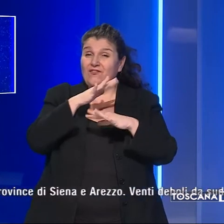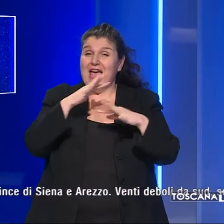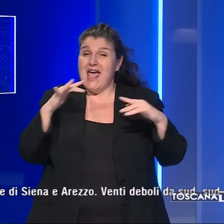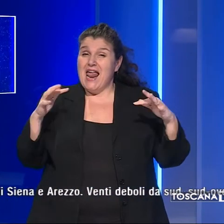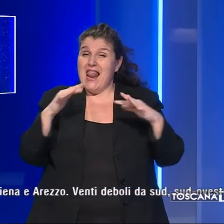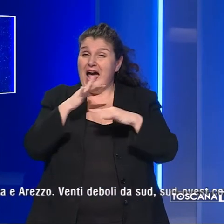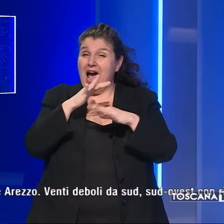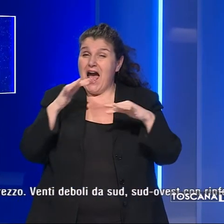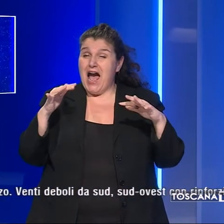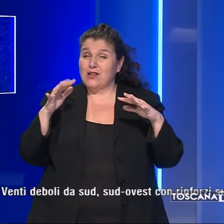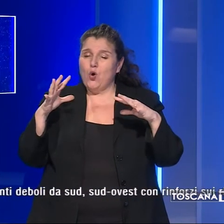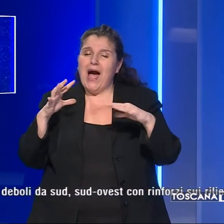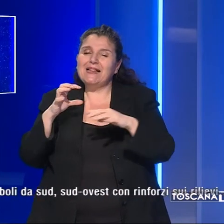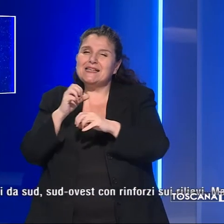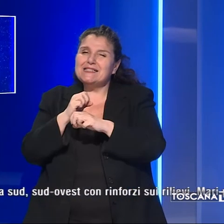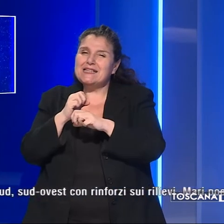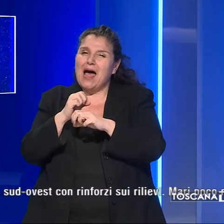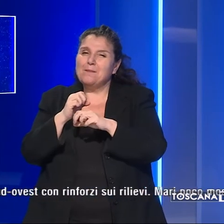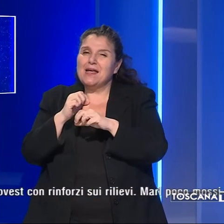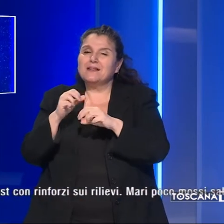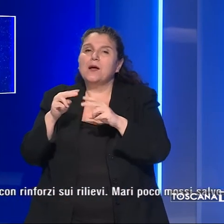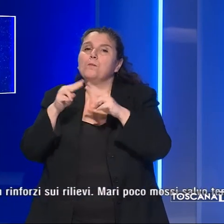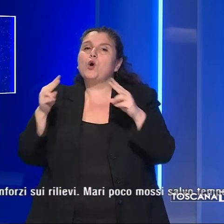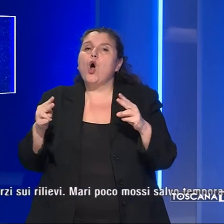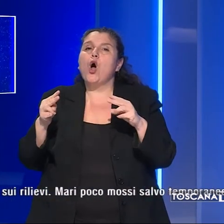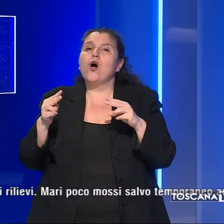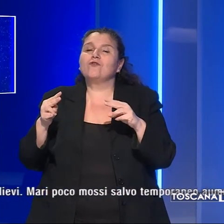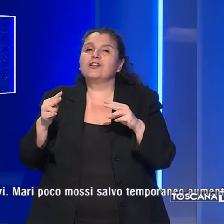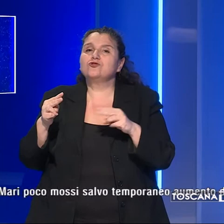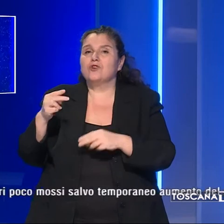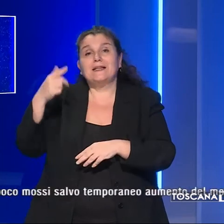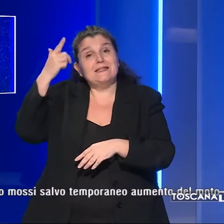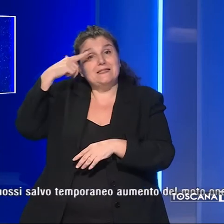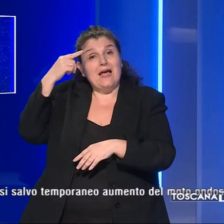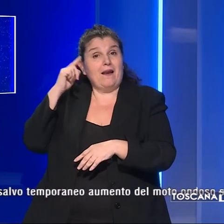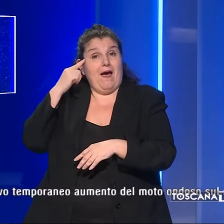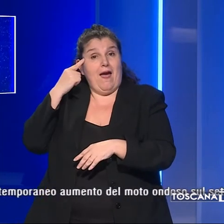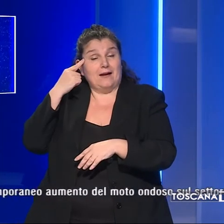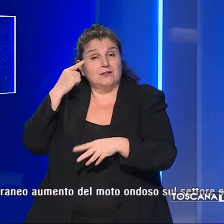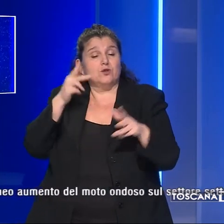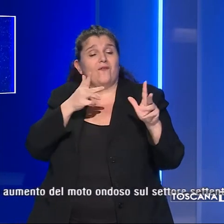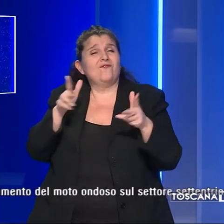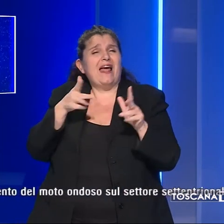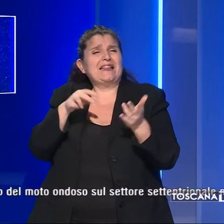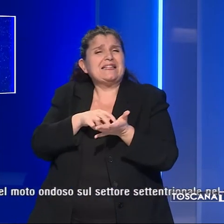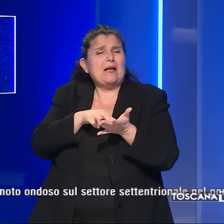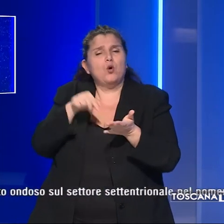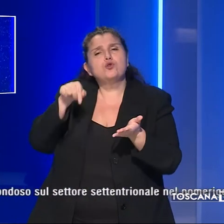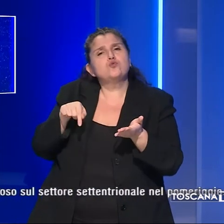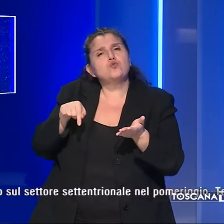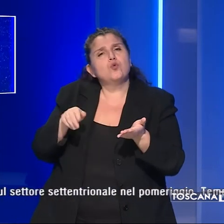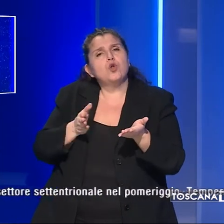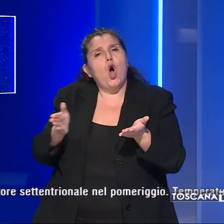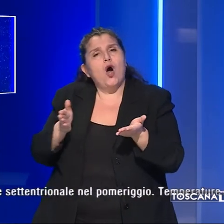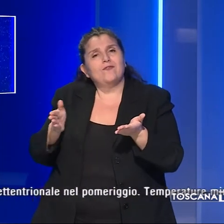temporanei addensamenti fra le province di Siena e Arezzo. Venti deboli da sud-sud-ovest,